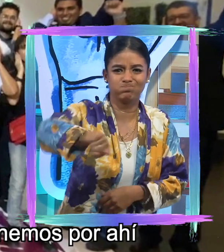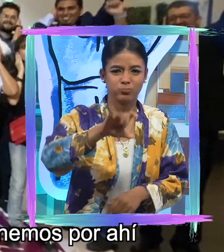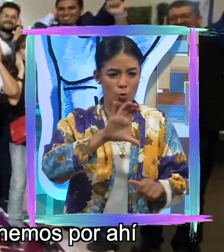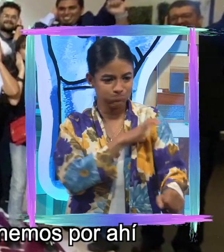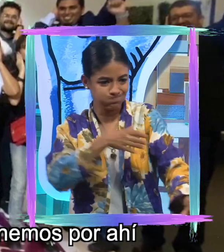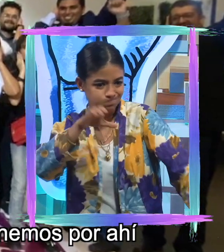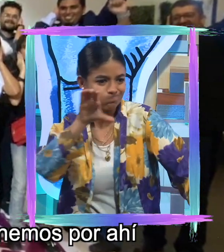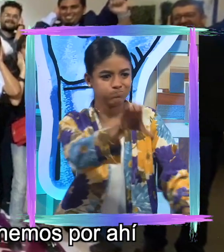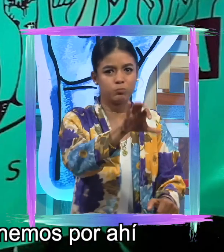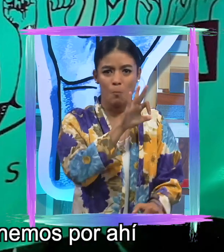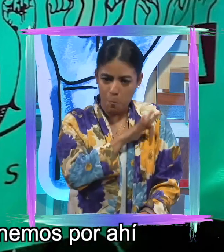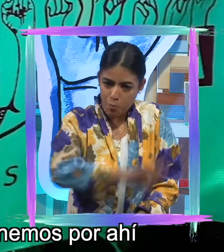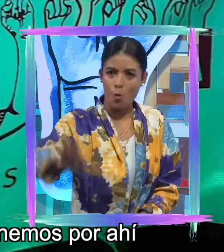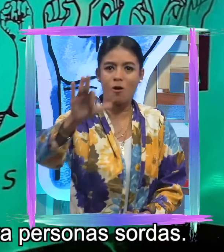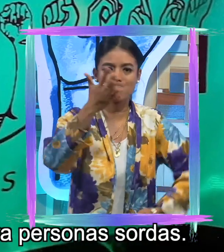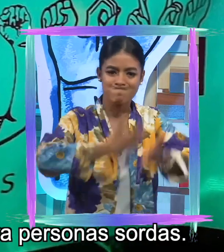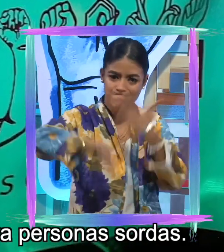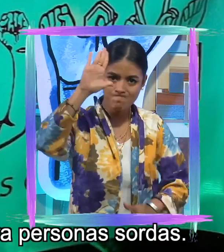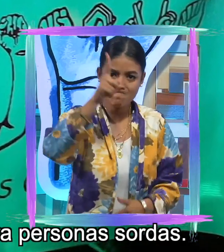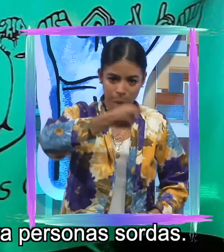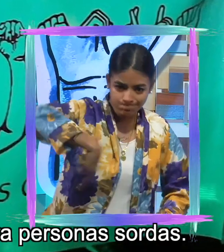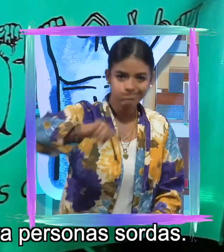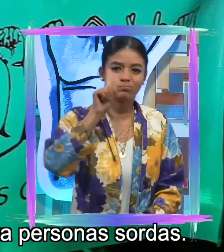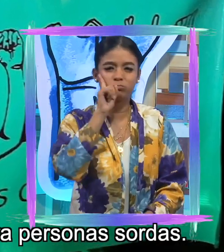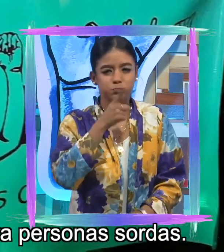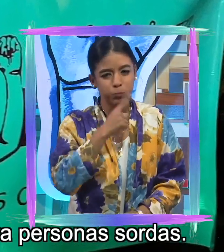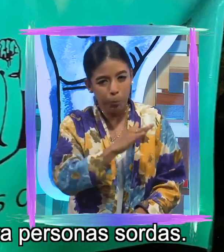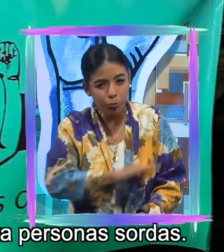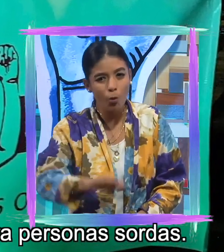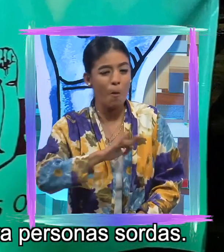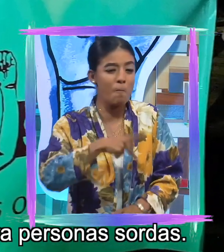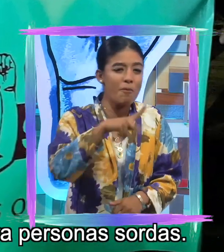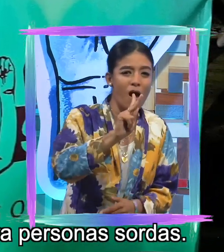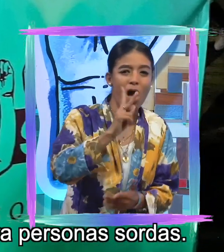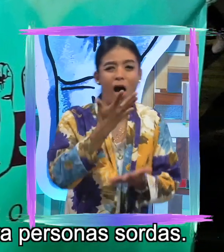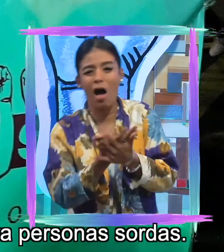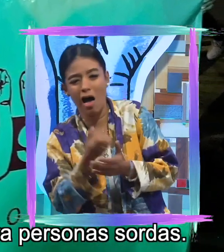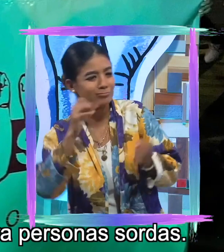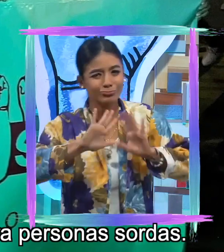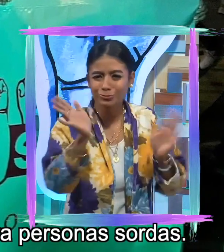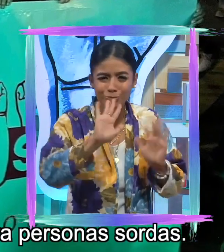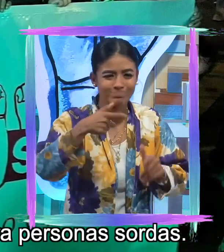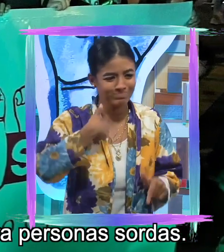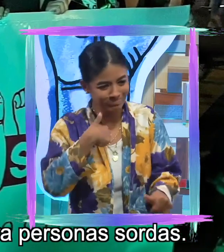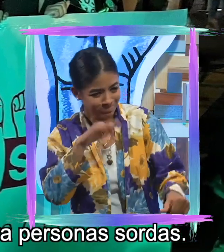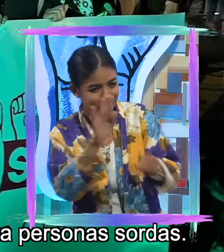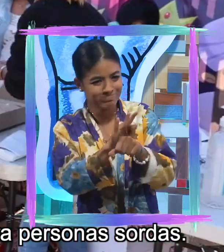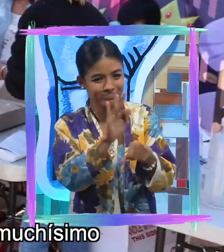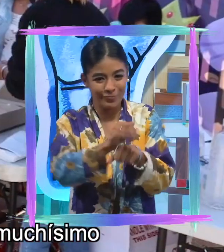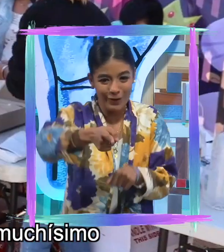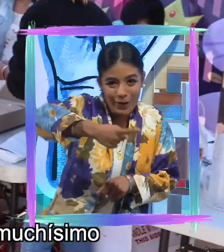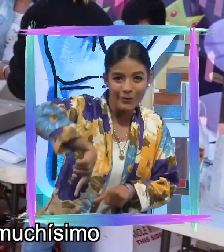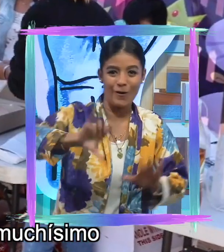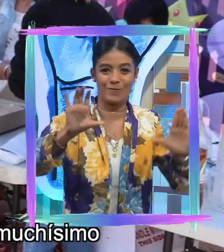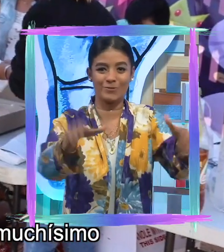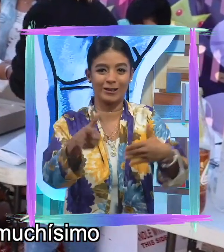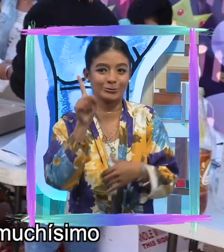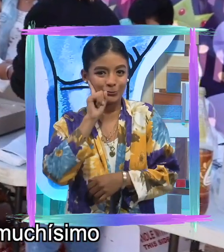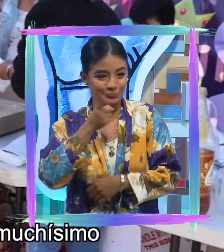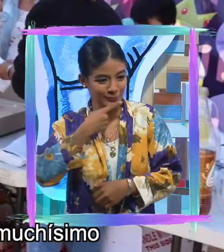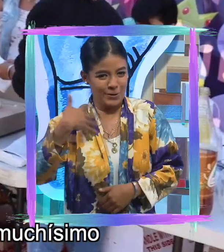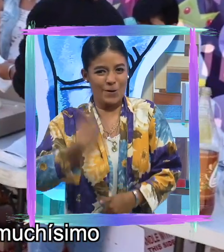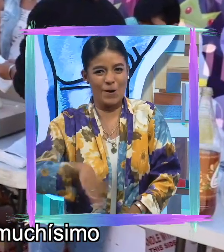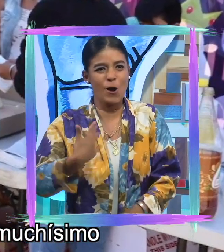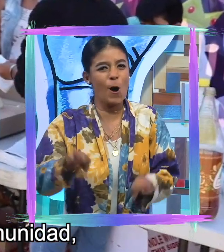apoyando mucho y tenemos por ahí algunas historias de éxito en inclusión para personas sordas. La verdad es que me